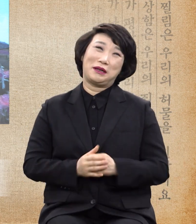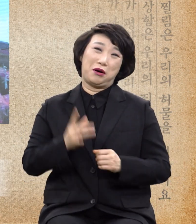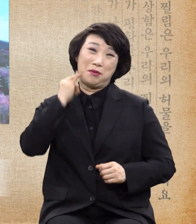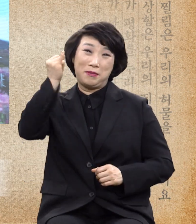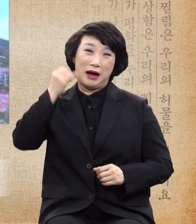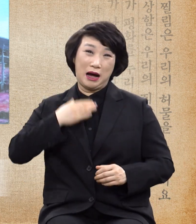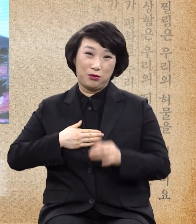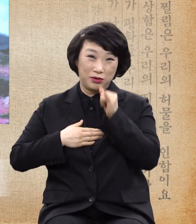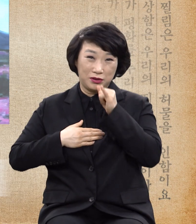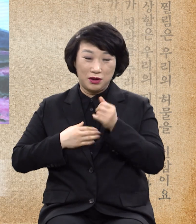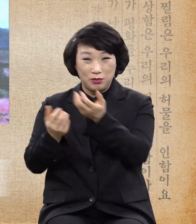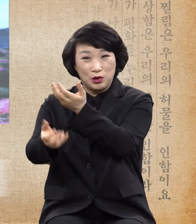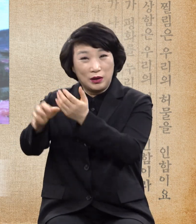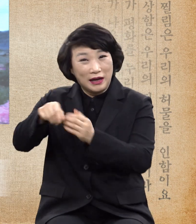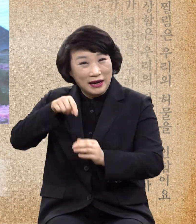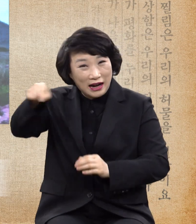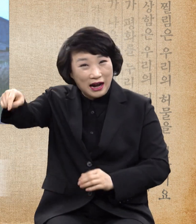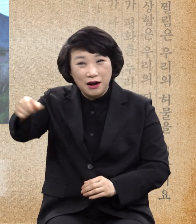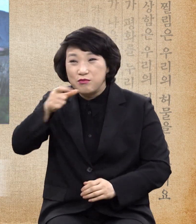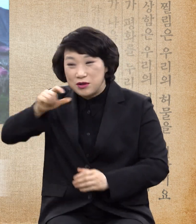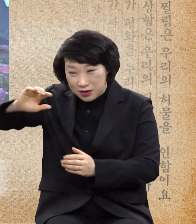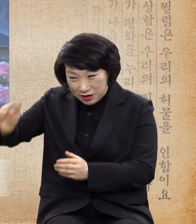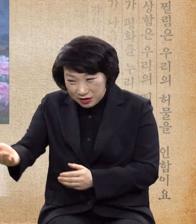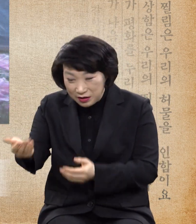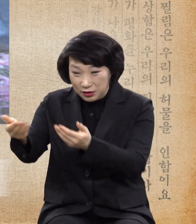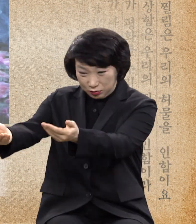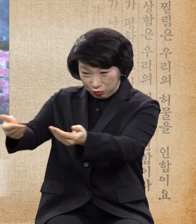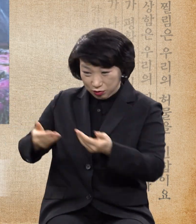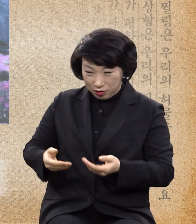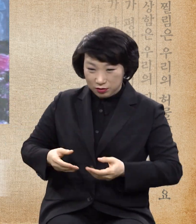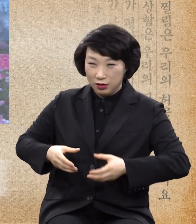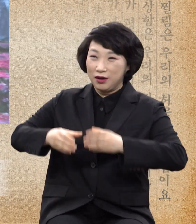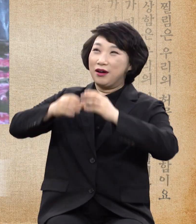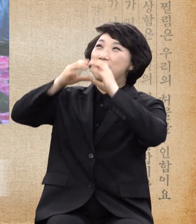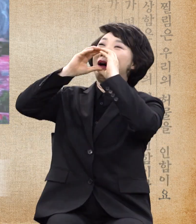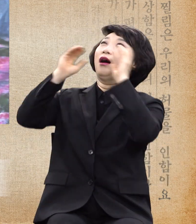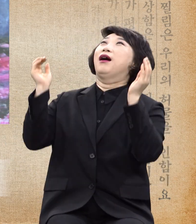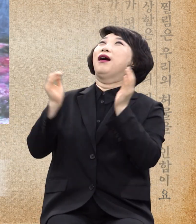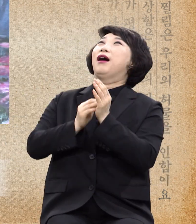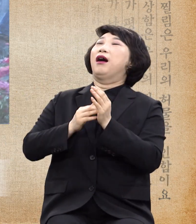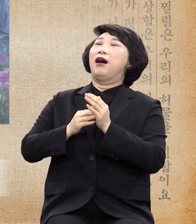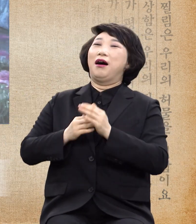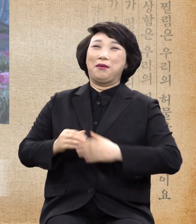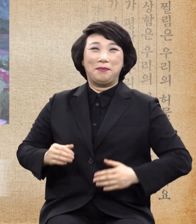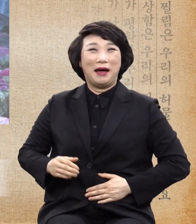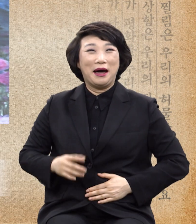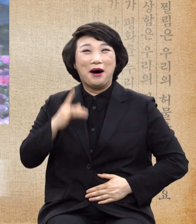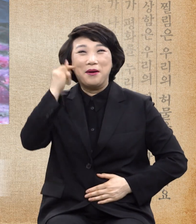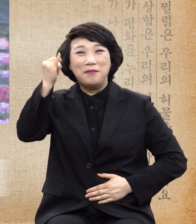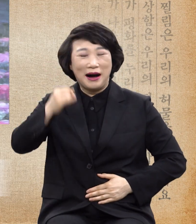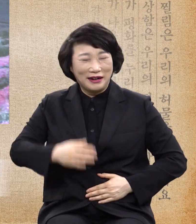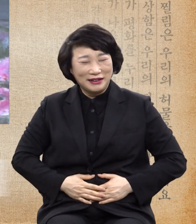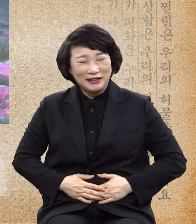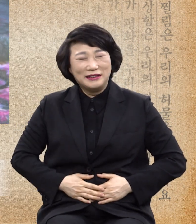부엌에 가서 냉사를 따다가 뻘똑 뻘똑 마시게 오고 배에다 손을 대고 기도하십니다.